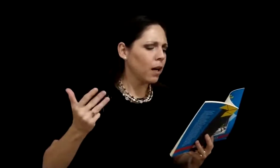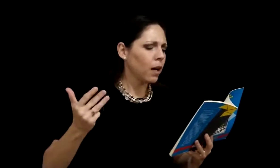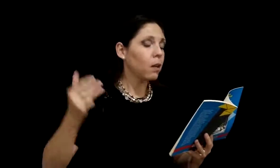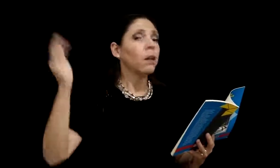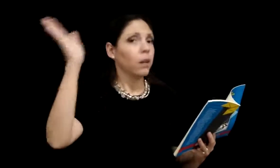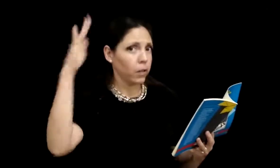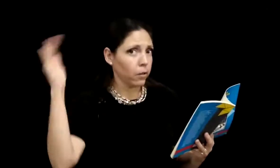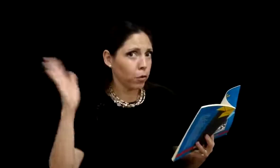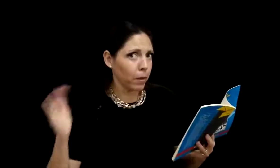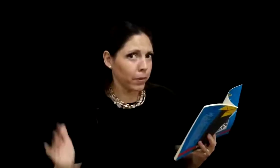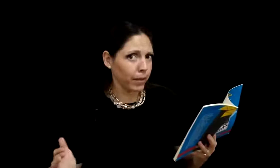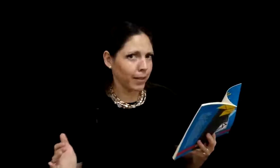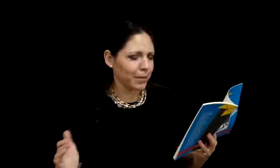y la forma perfecta.